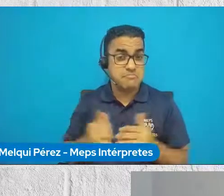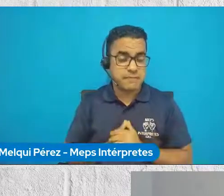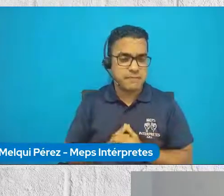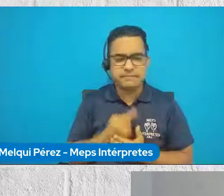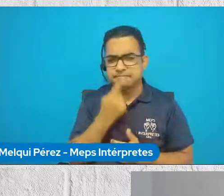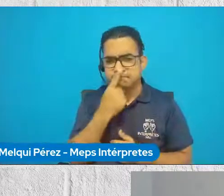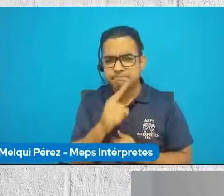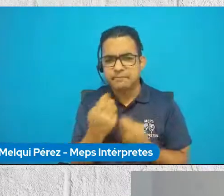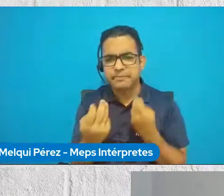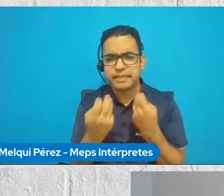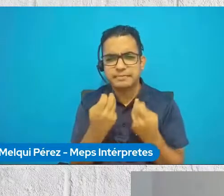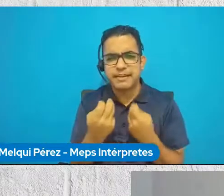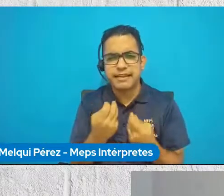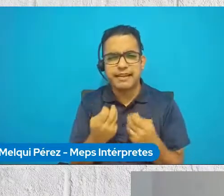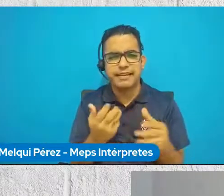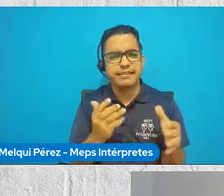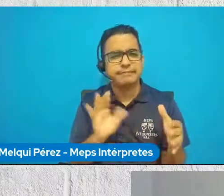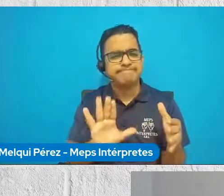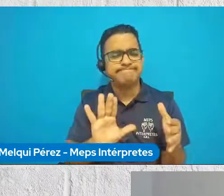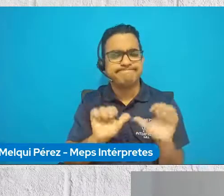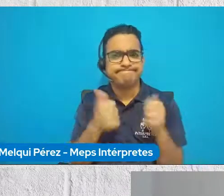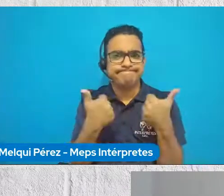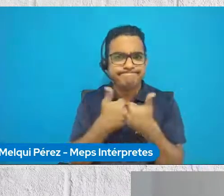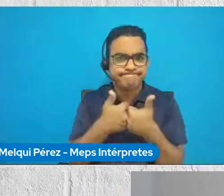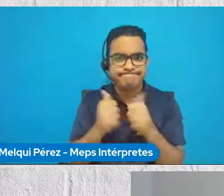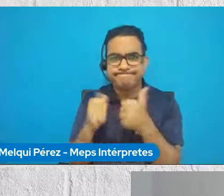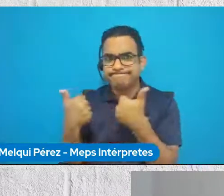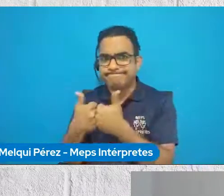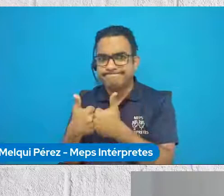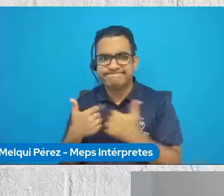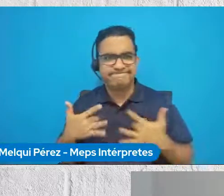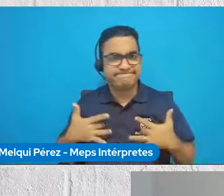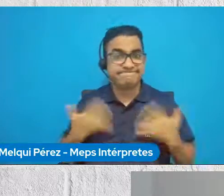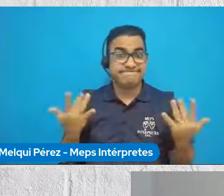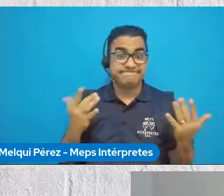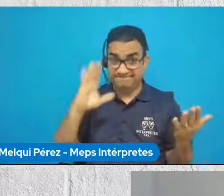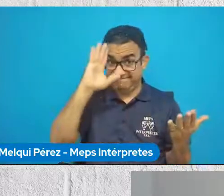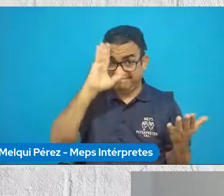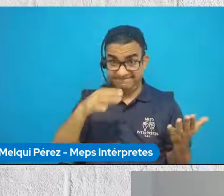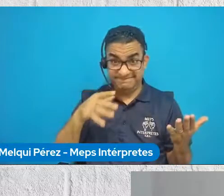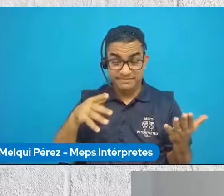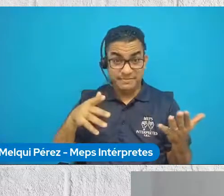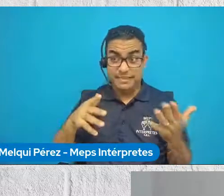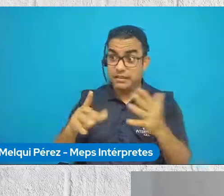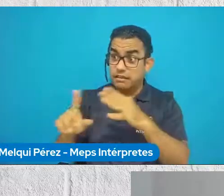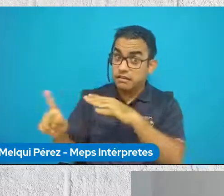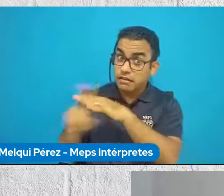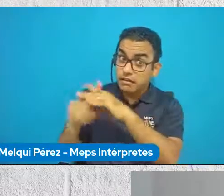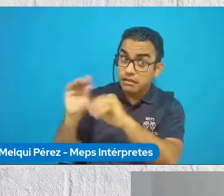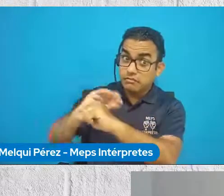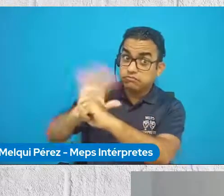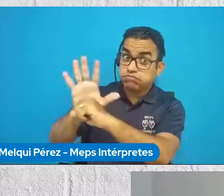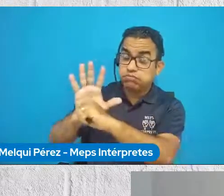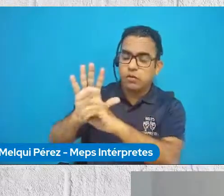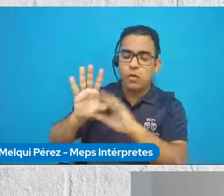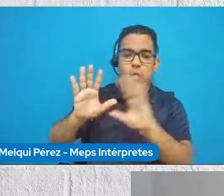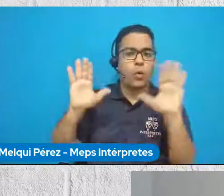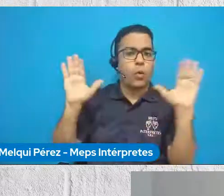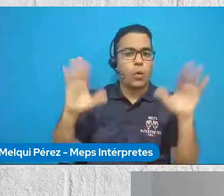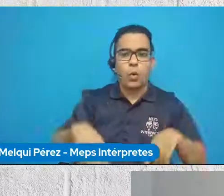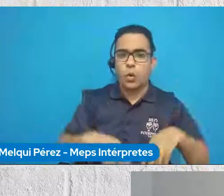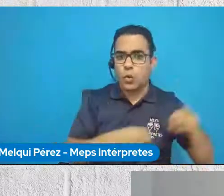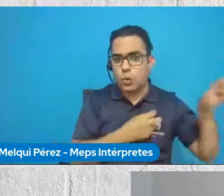expliques cuáles fueron los retos porque dada la pandemia todo tuvo que convertirse a la virtualidad, ¿verdad?